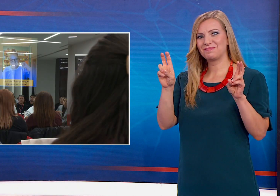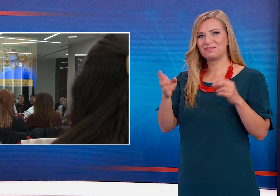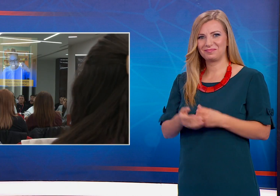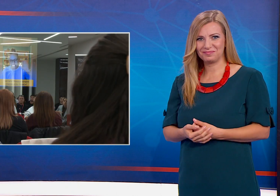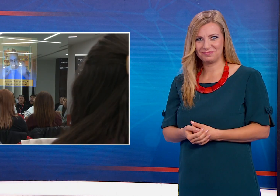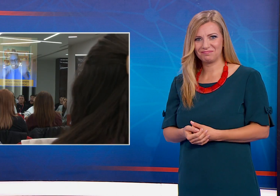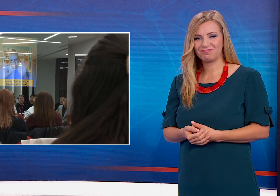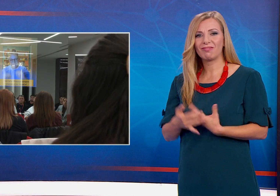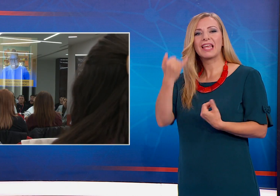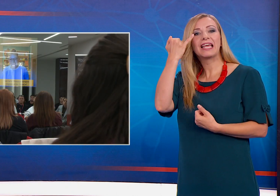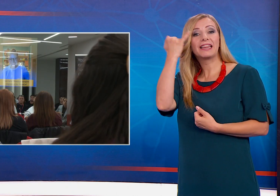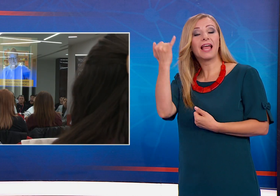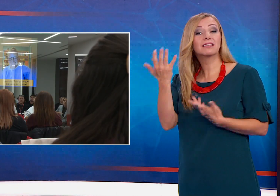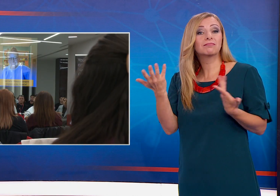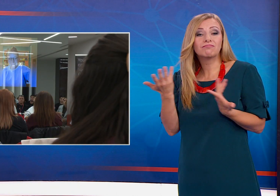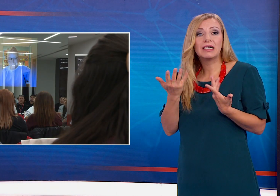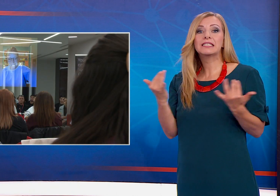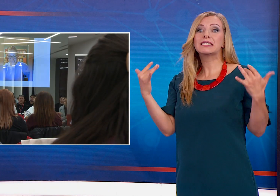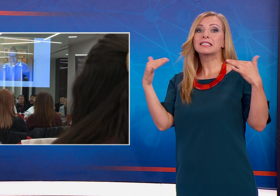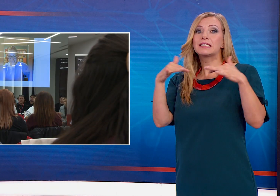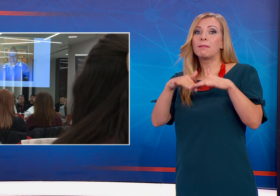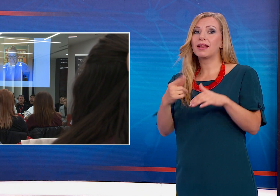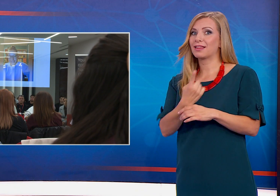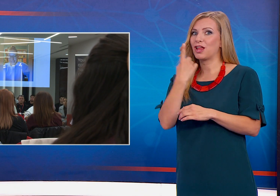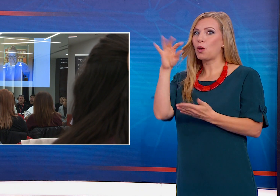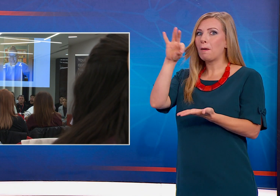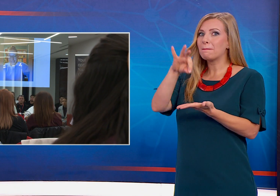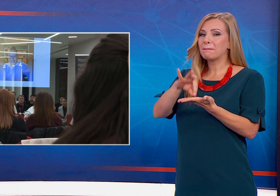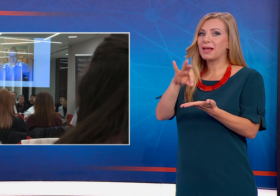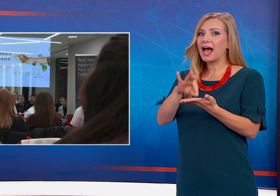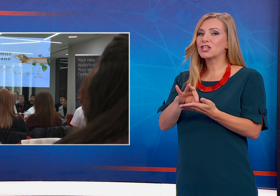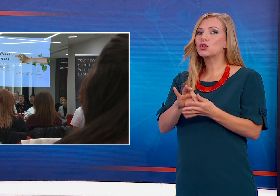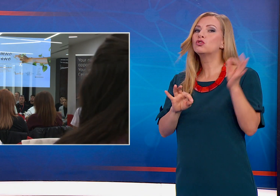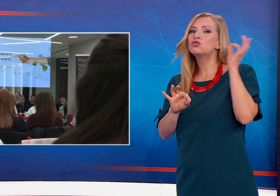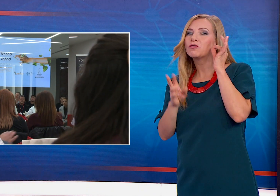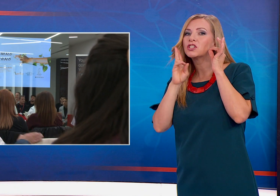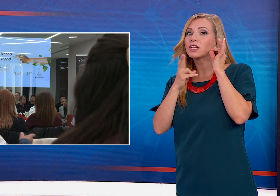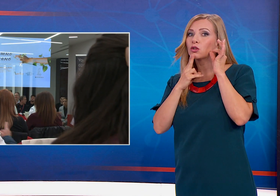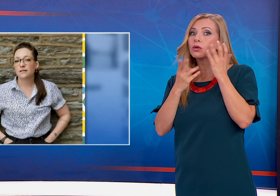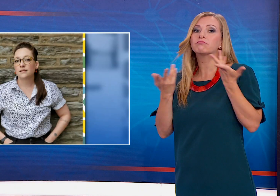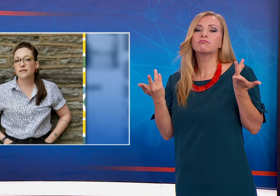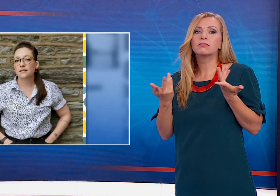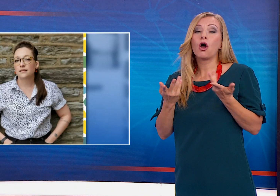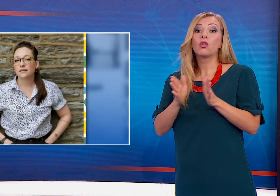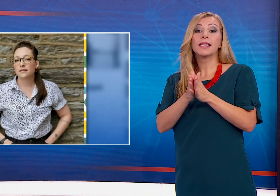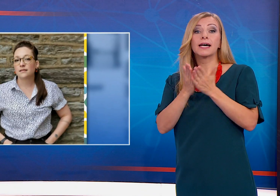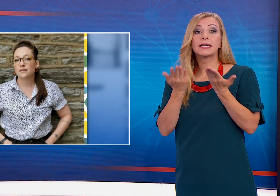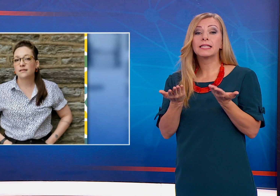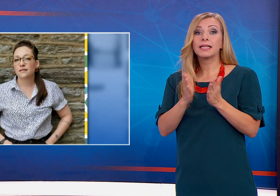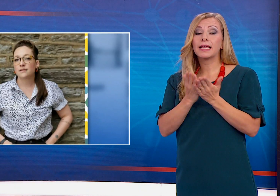Идеята на организаторите да съберат на едно място чуващи и глухи хора идва след прочета на романа на глухата писателка с харватски